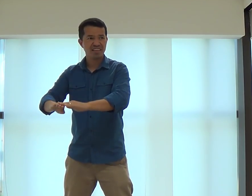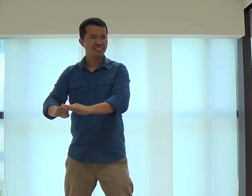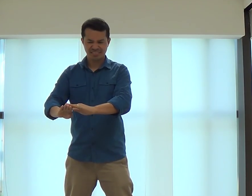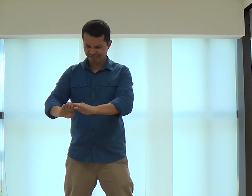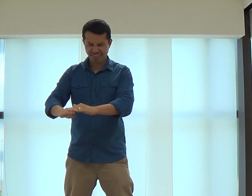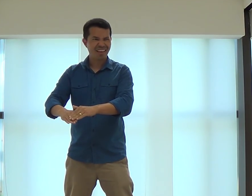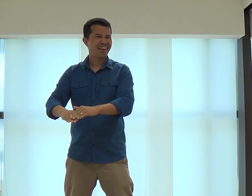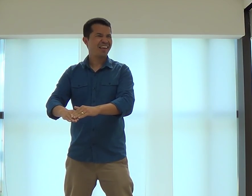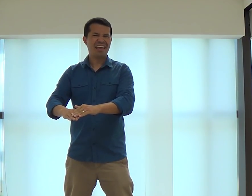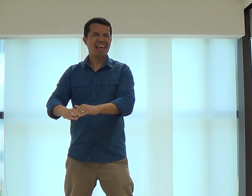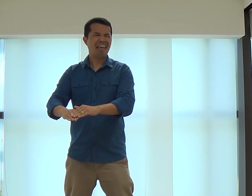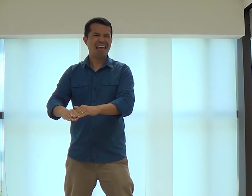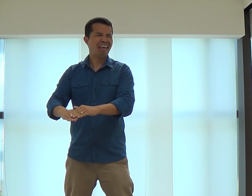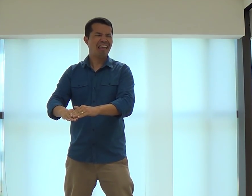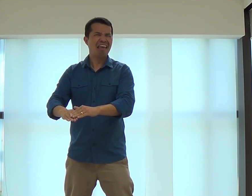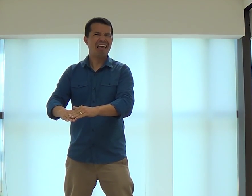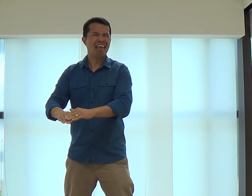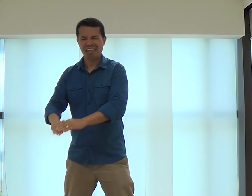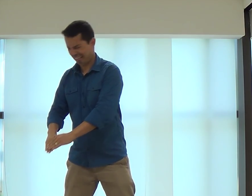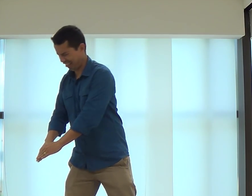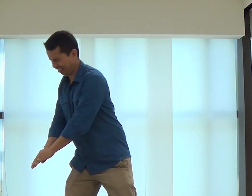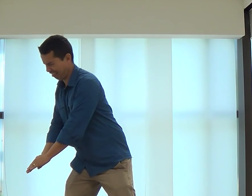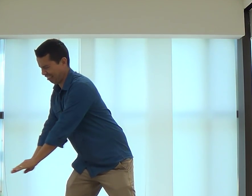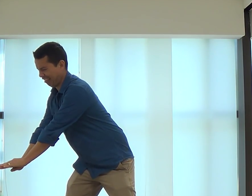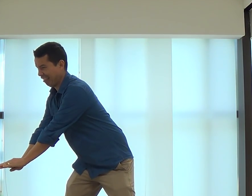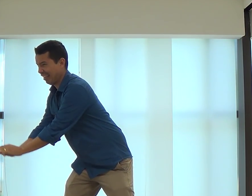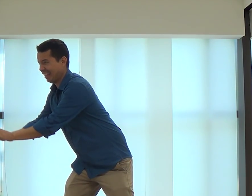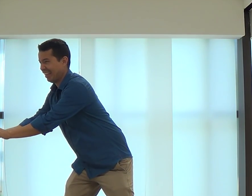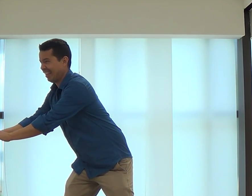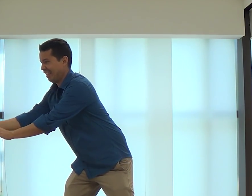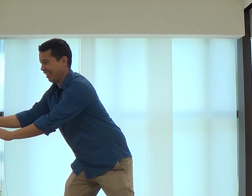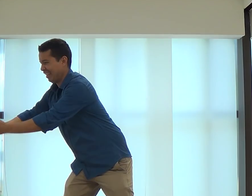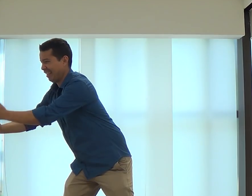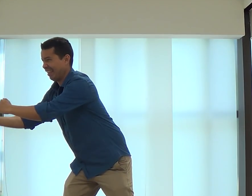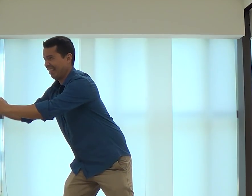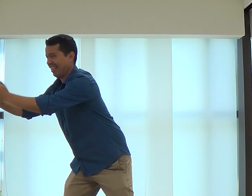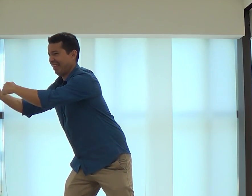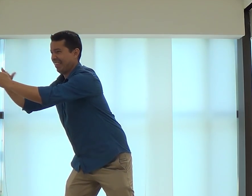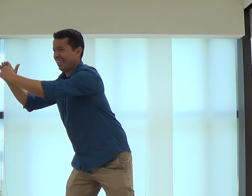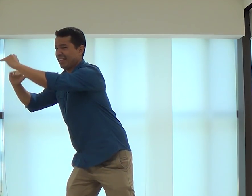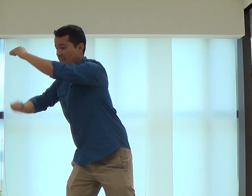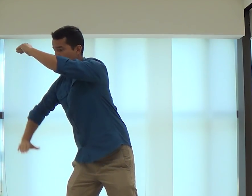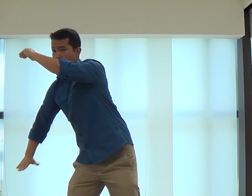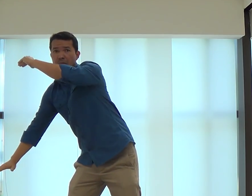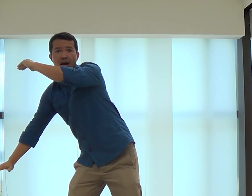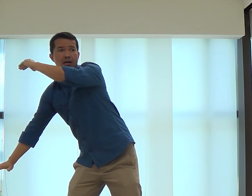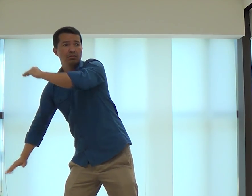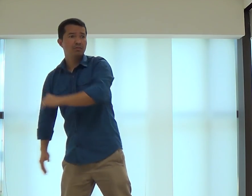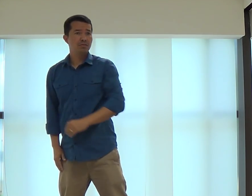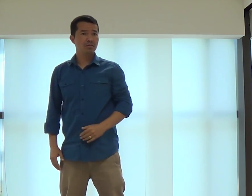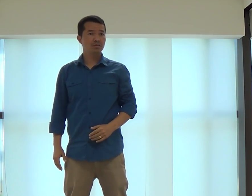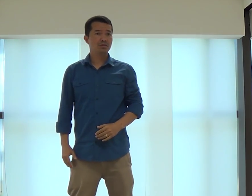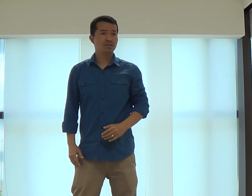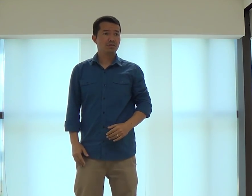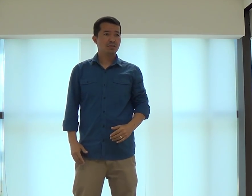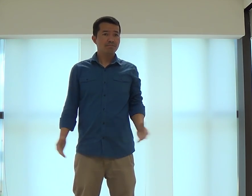A gente pega, olha e ele... É... Ah, não. Eu não preciso, Eu vou deixar ele aqui, né? Vou guardar. A gente esquece ela.